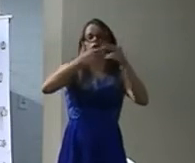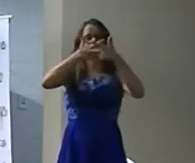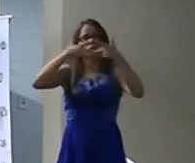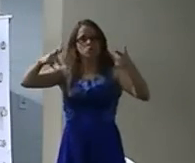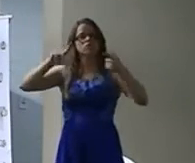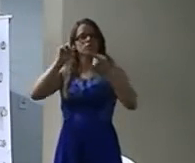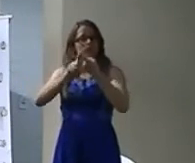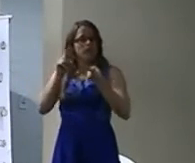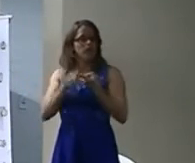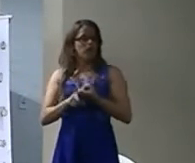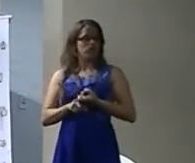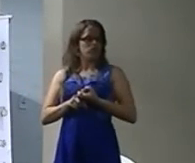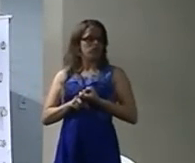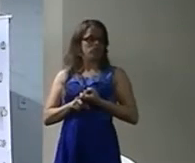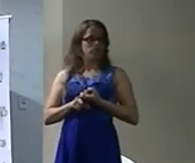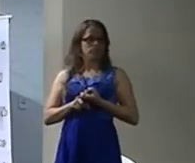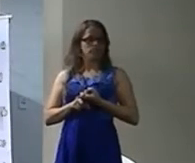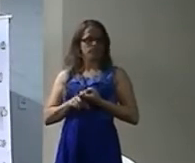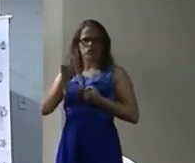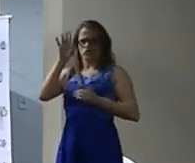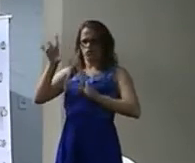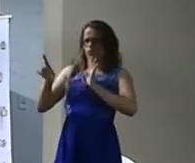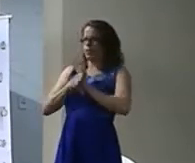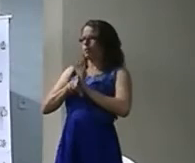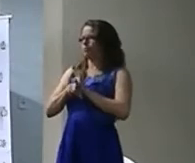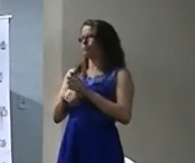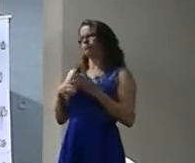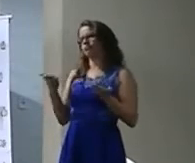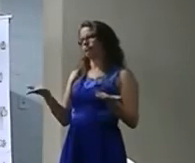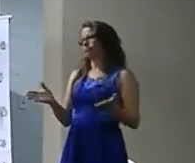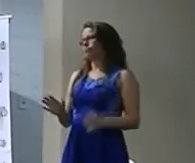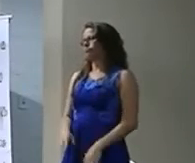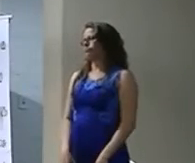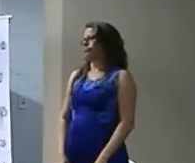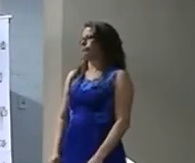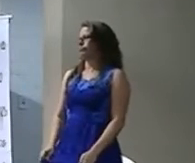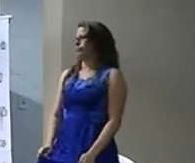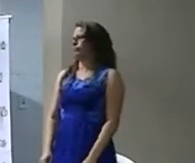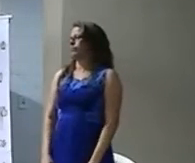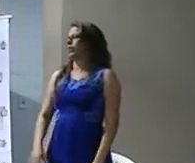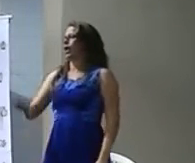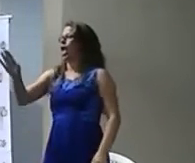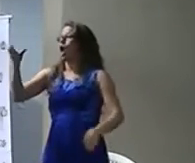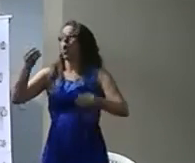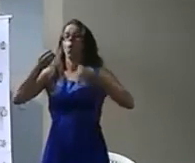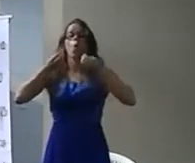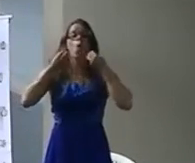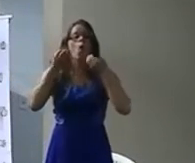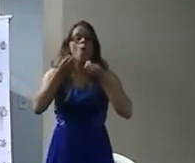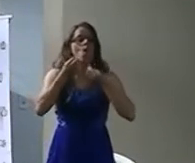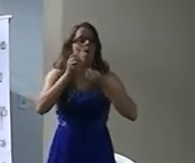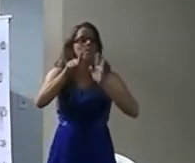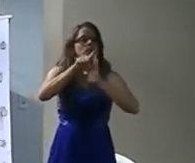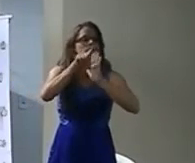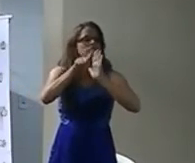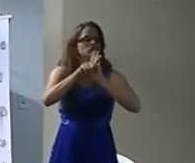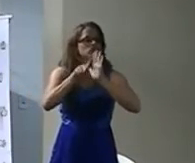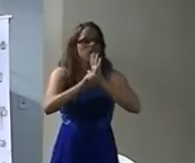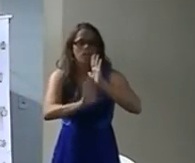Como os educadores surdos Estão se preparando Para acolher a criança surda Não sabe nem qual o nível de surdez Como é que vai preparar Um planejamento Bota para dentro Aí